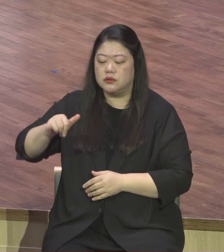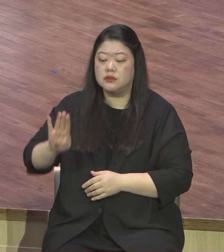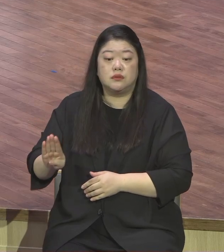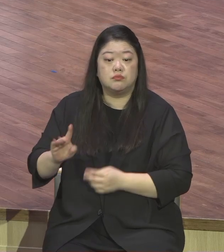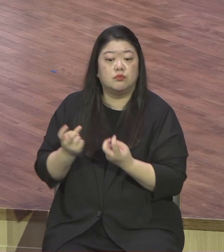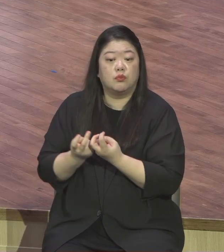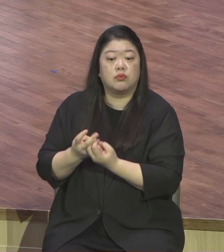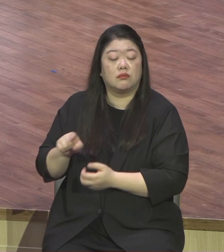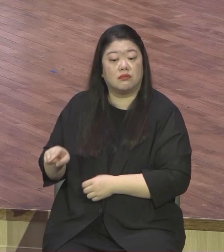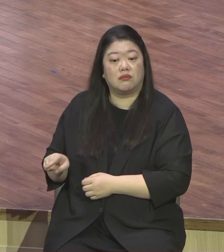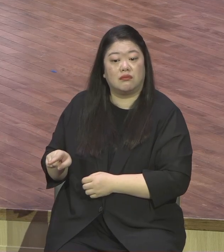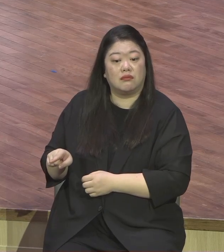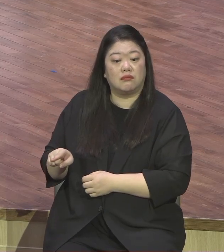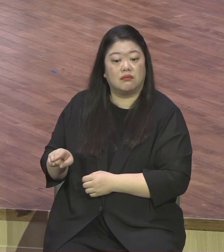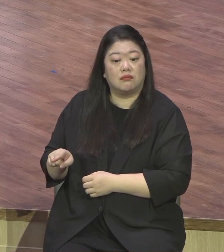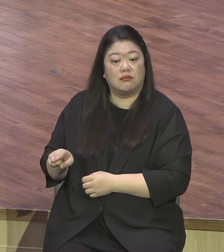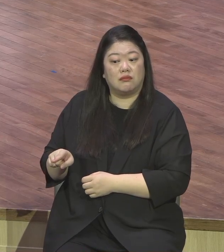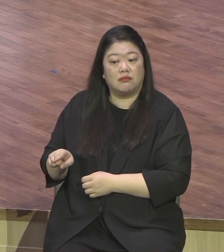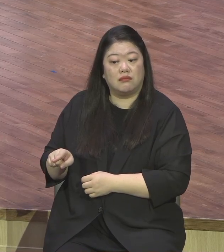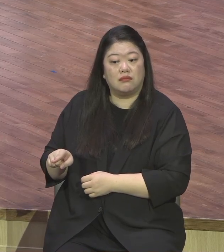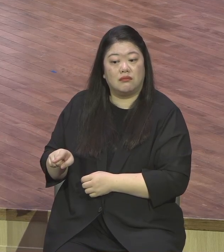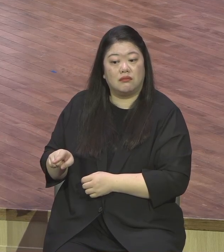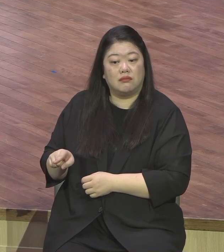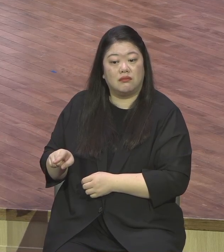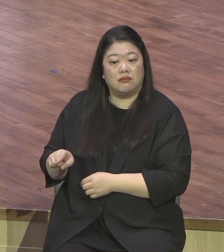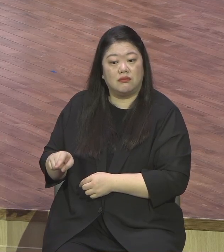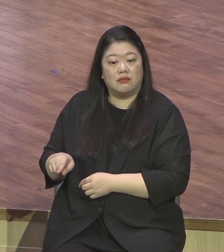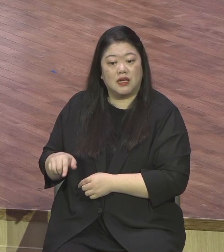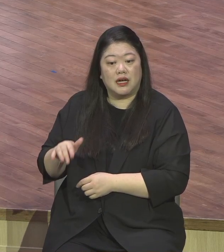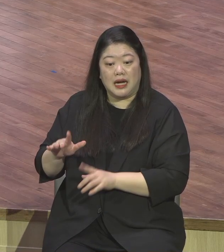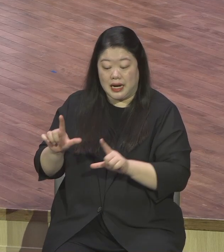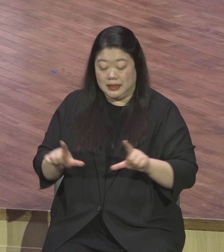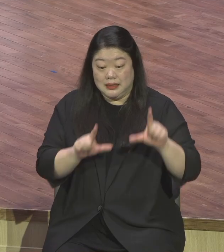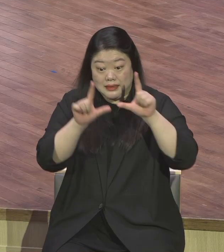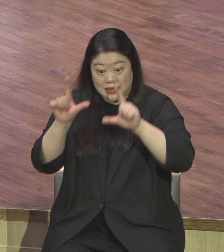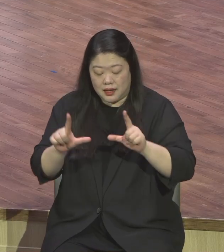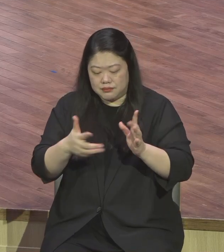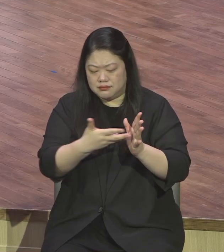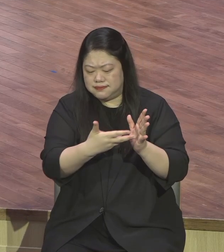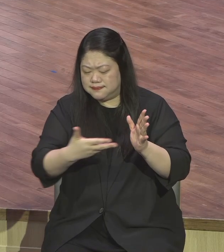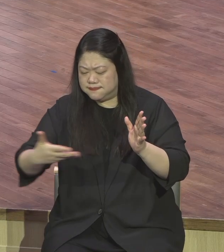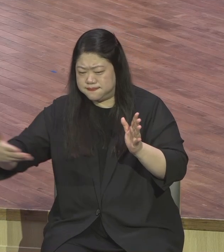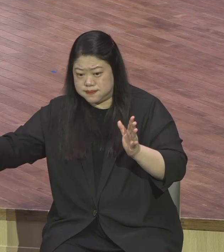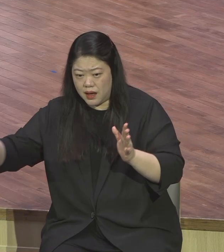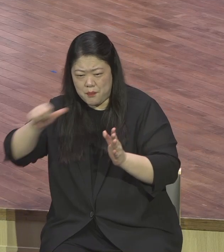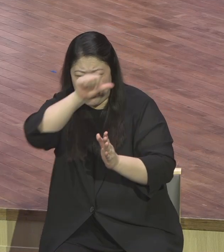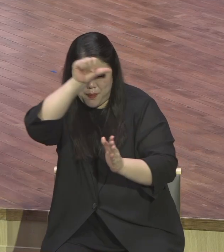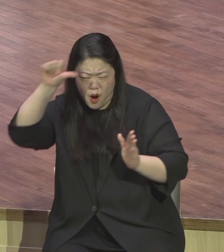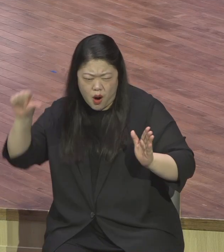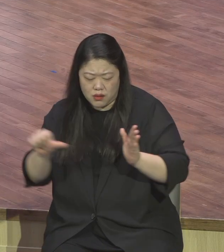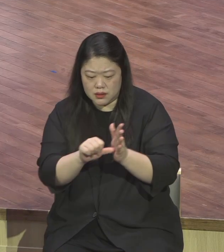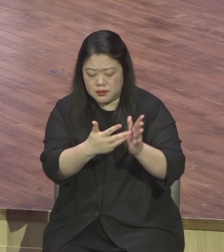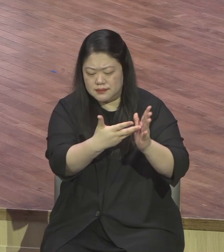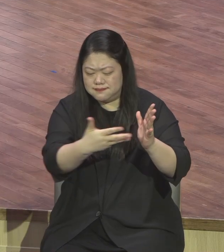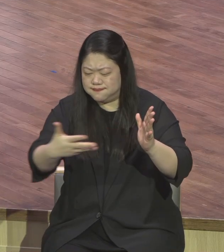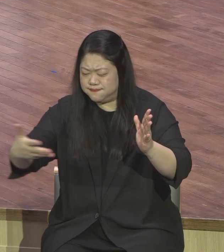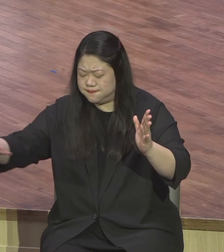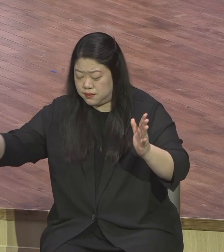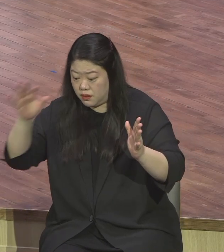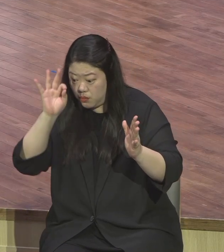드라마에서 그 드라마에서도 만들어갈 때 이 감사라고 하는 이러한 기준에 따라서 모든 것을